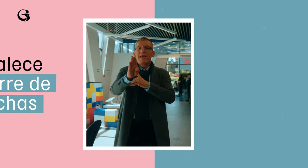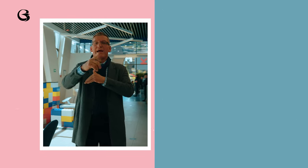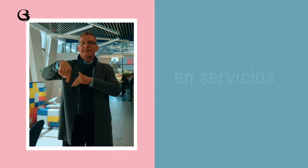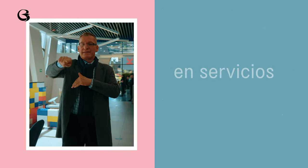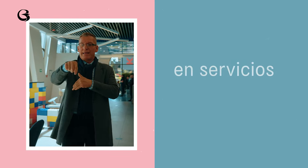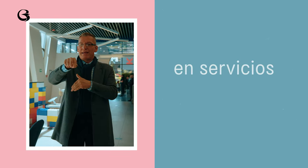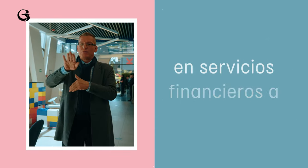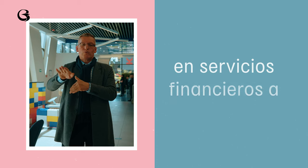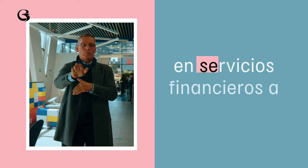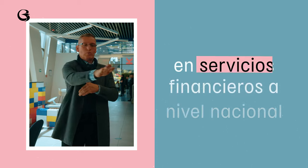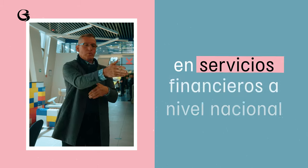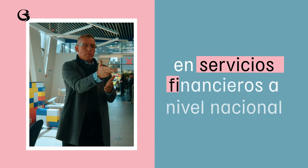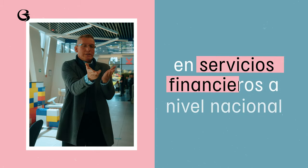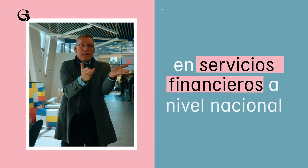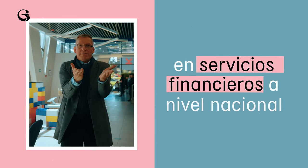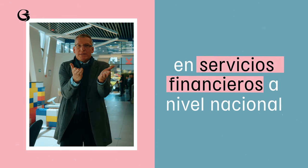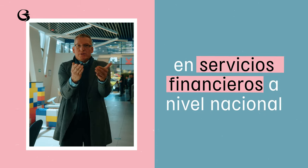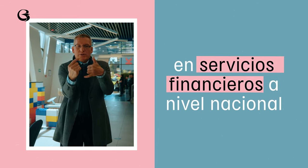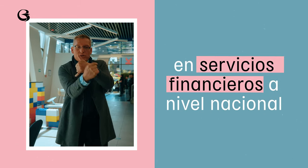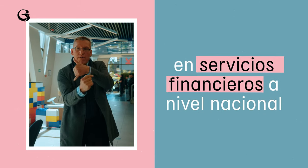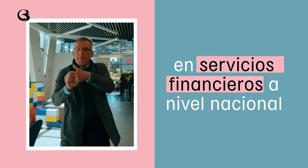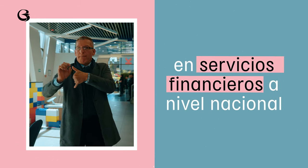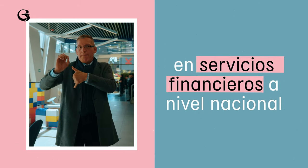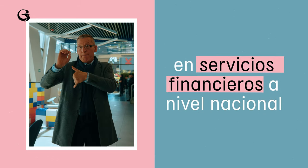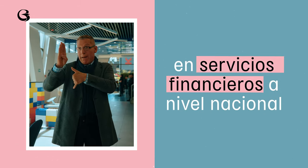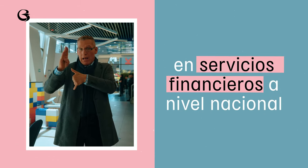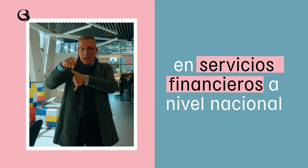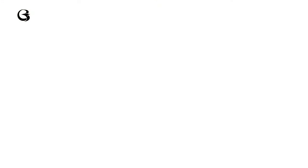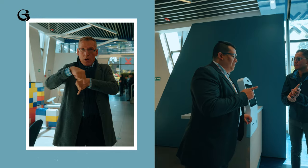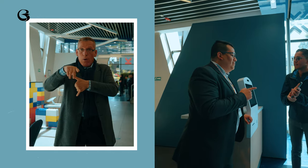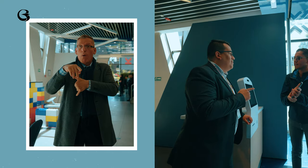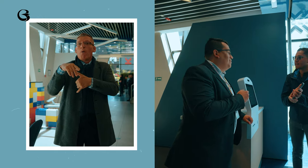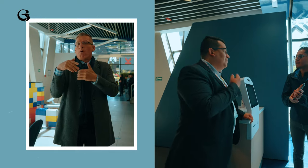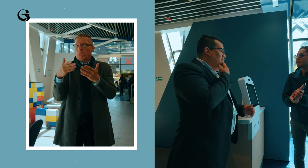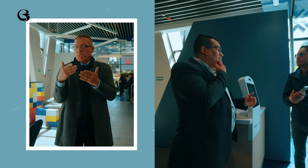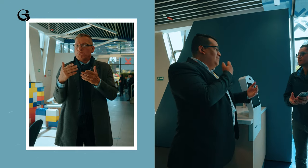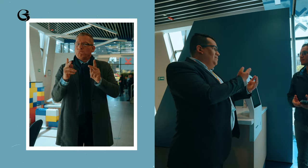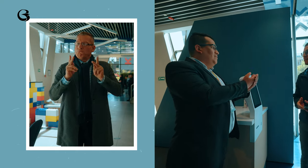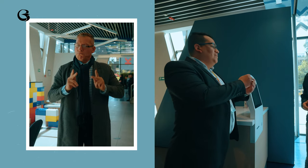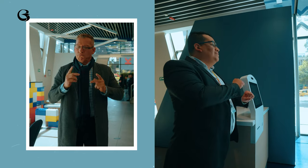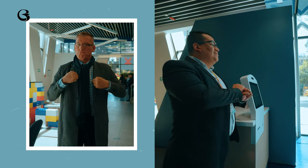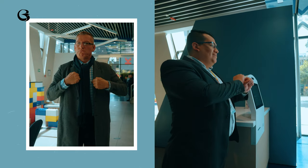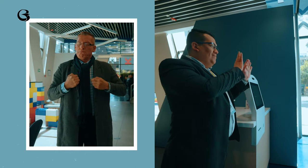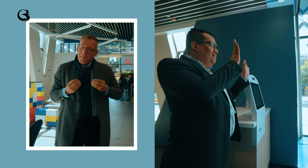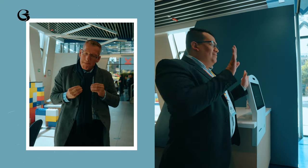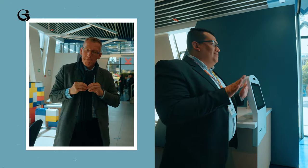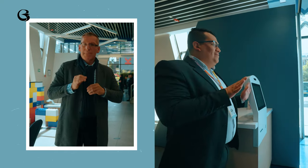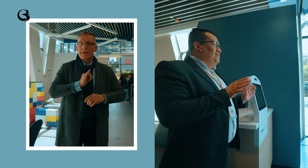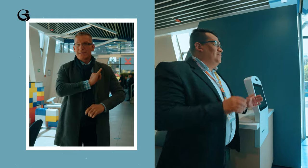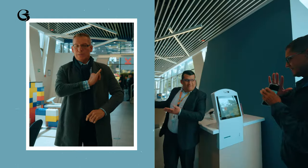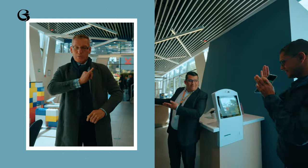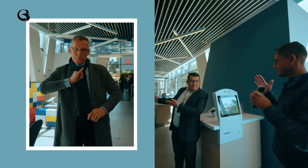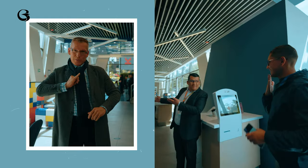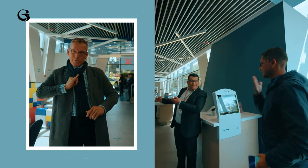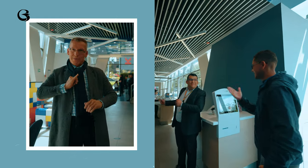financieros a nivel nacional, enfocados a la comunidad sorda, así pues adquieren mayor